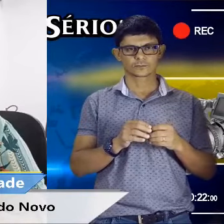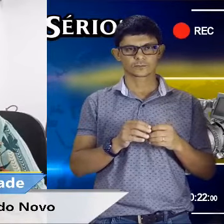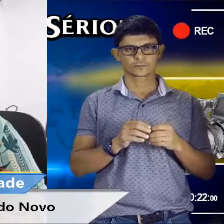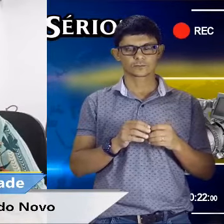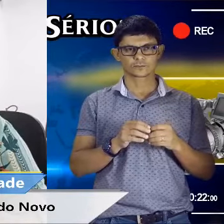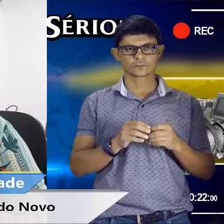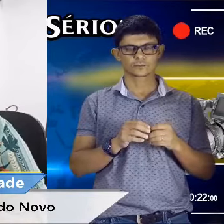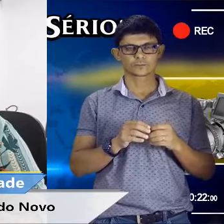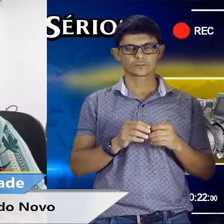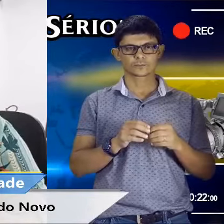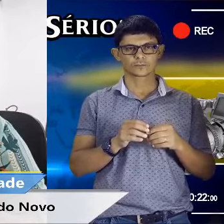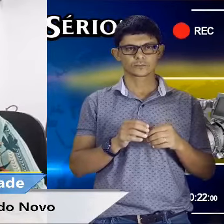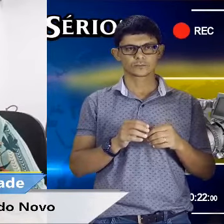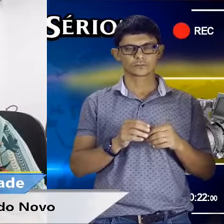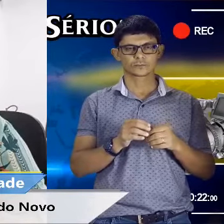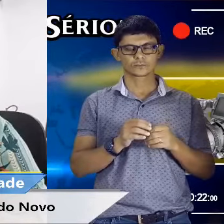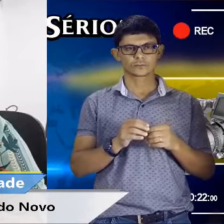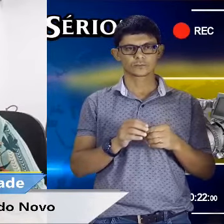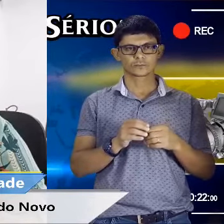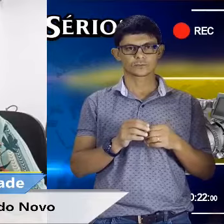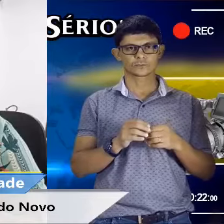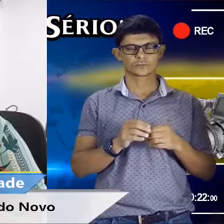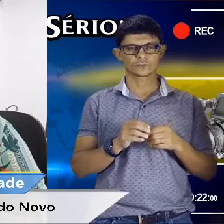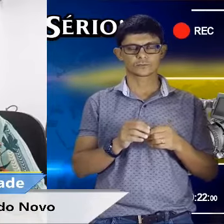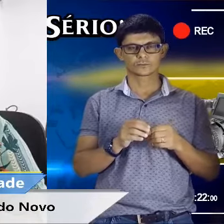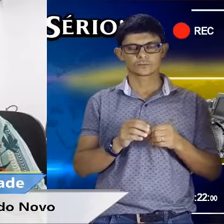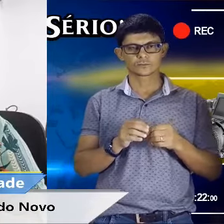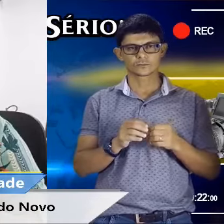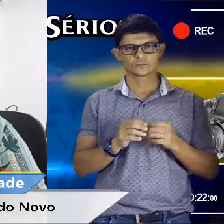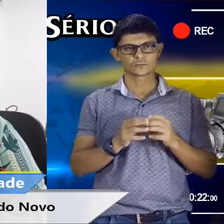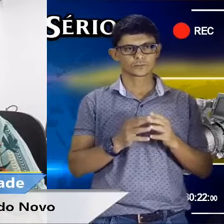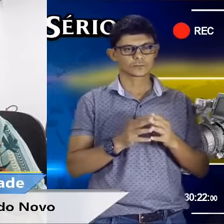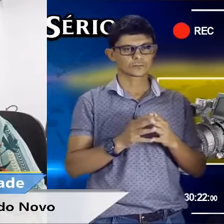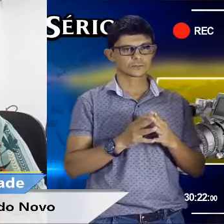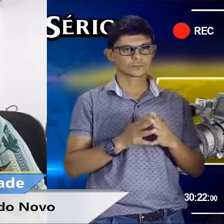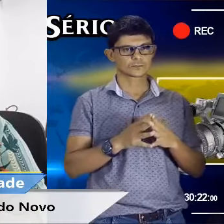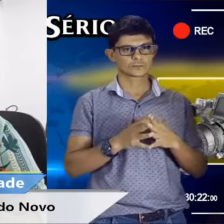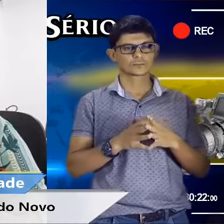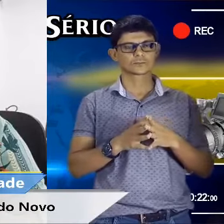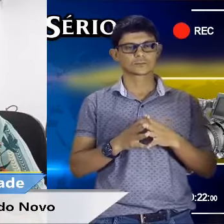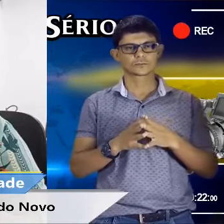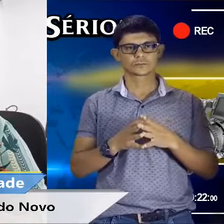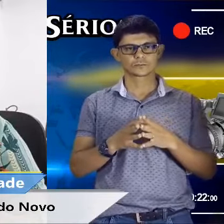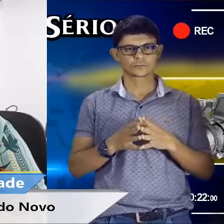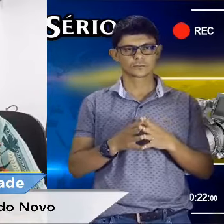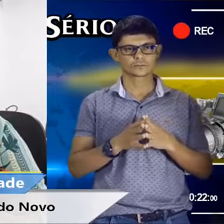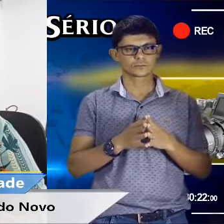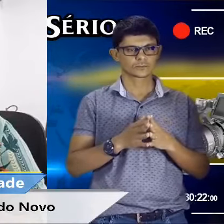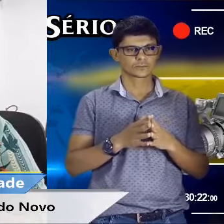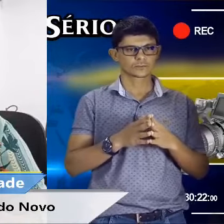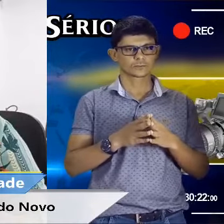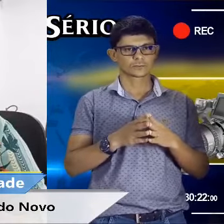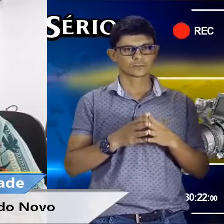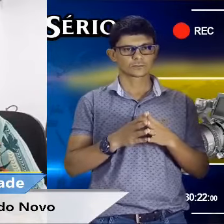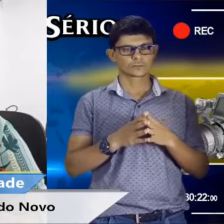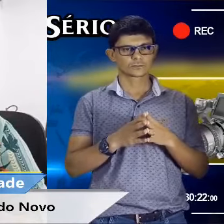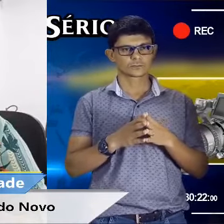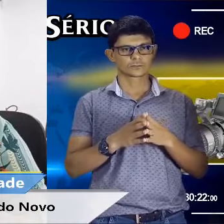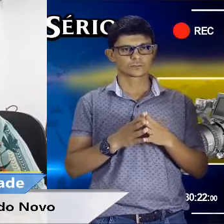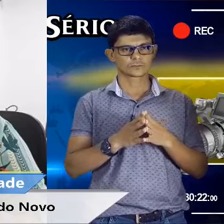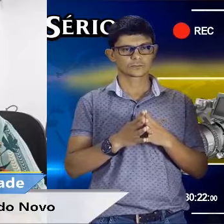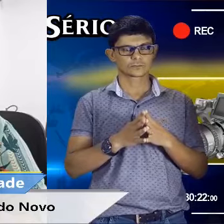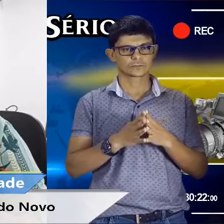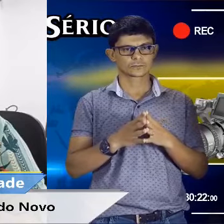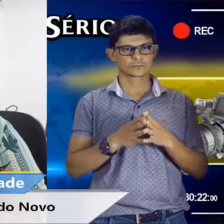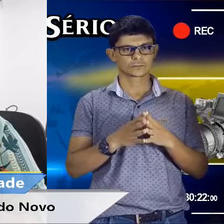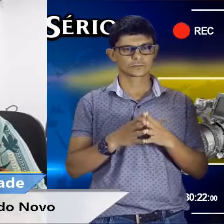olhado com carinho as situações desses municípios e dessas empresas que precisam de ter acesso. Então,